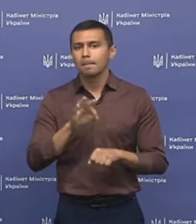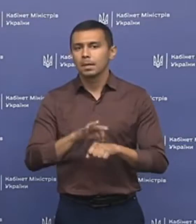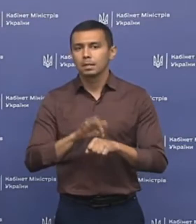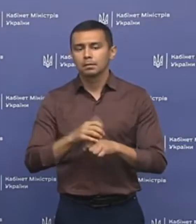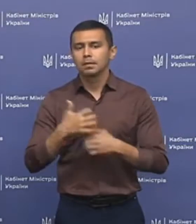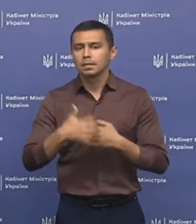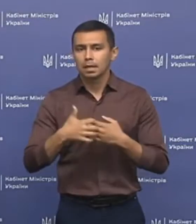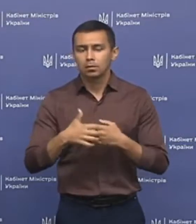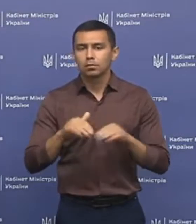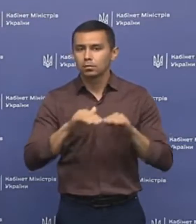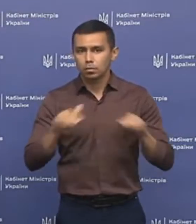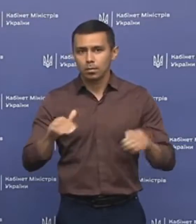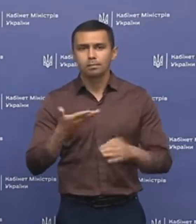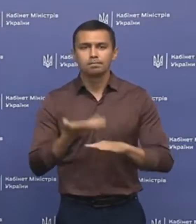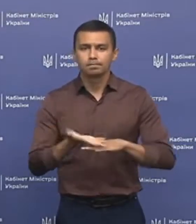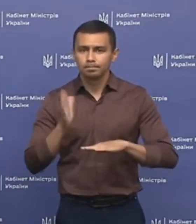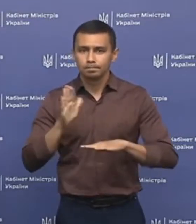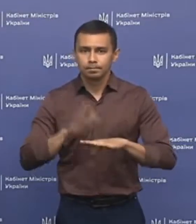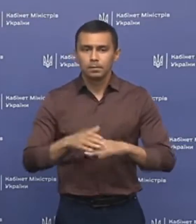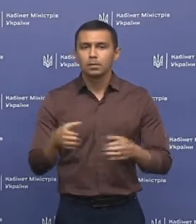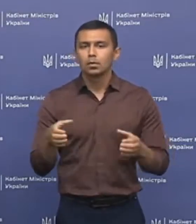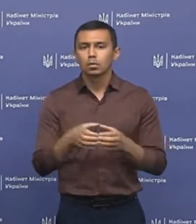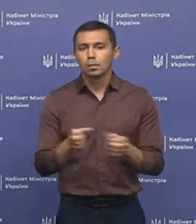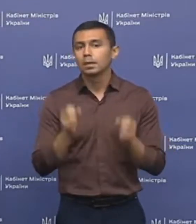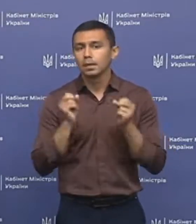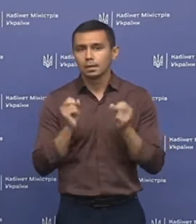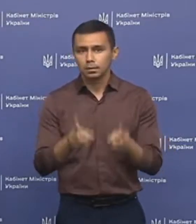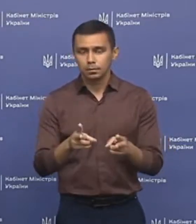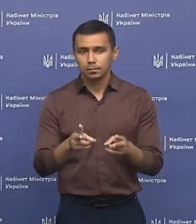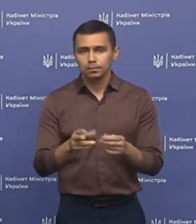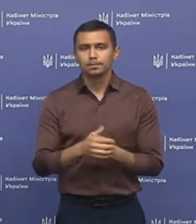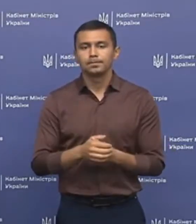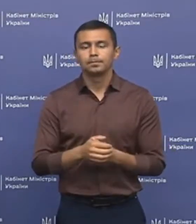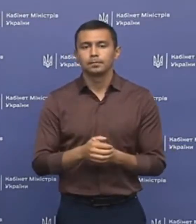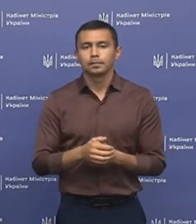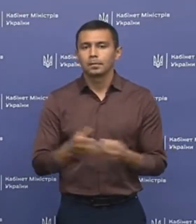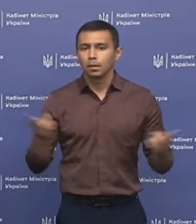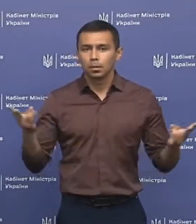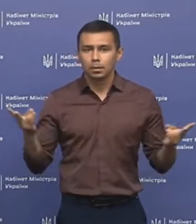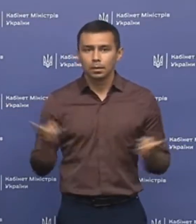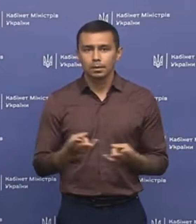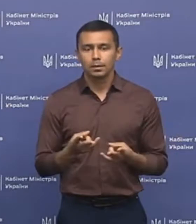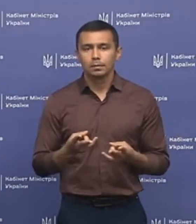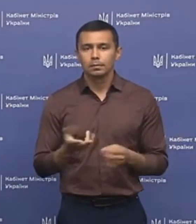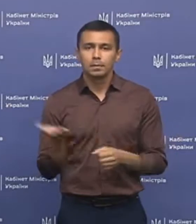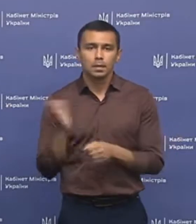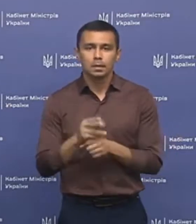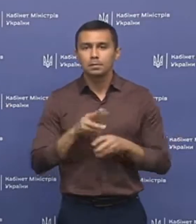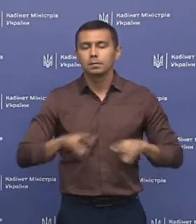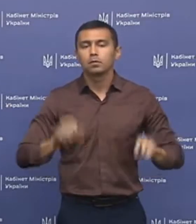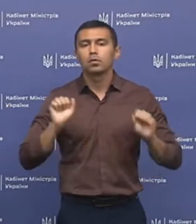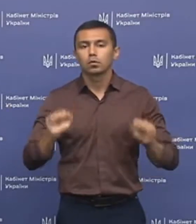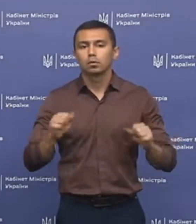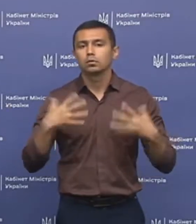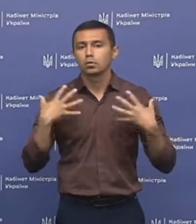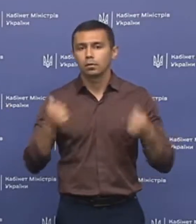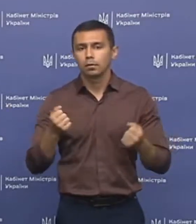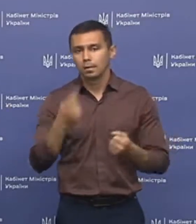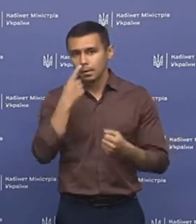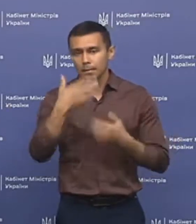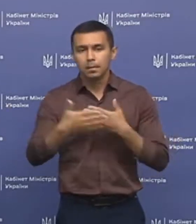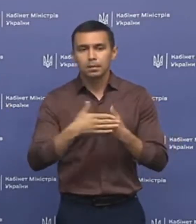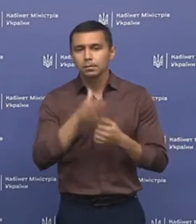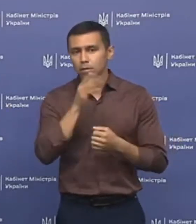пацієнтів середньої ступені тяжкості групи ризику. Необхідний наказ Міністерства охорони здоров'я